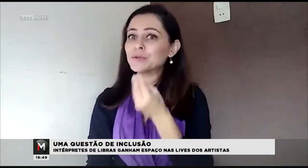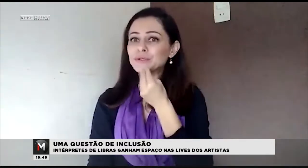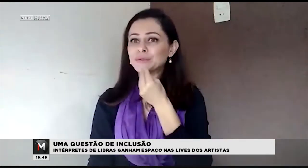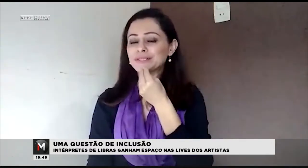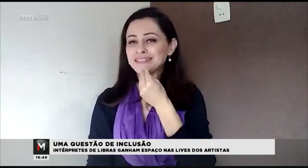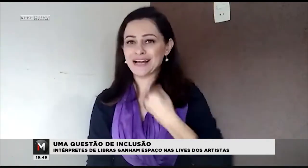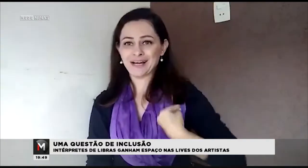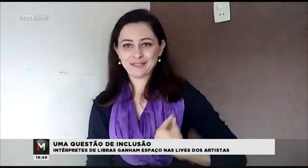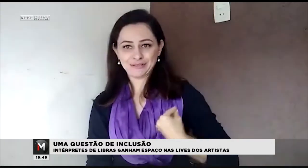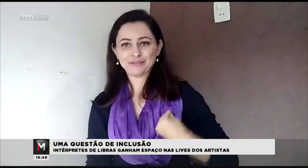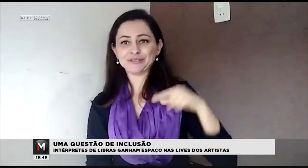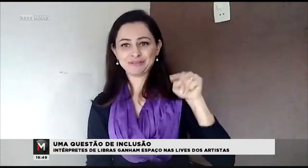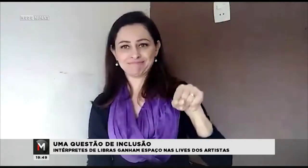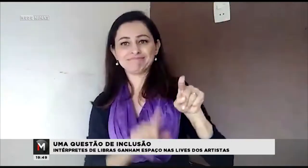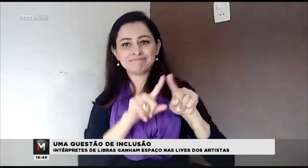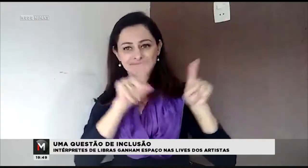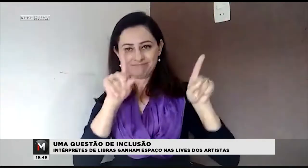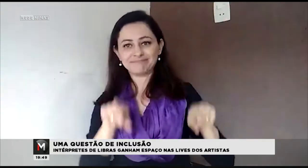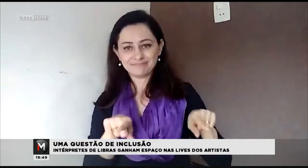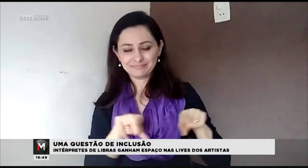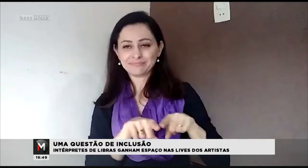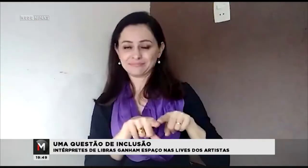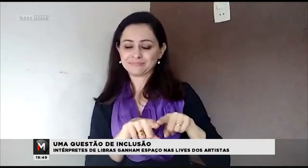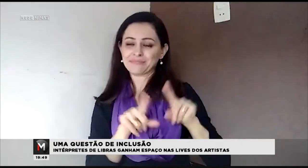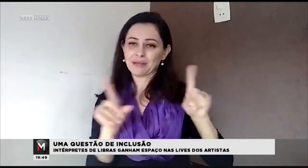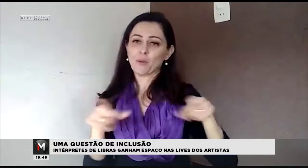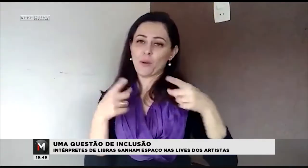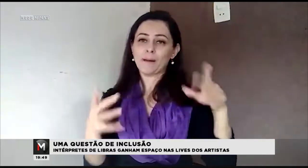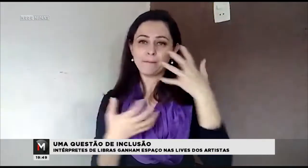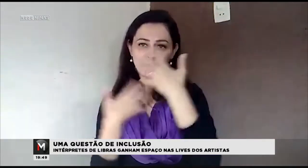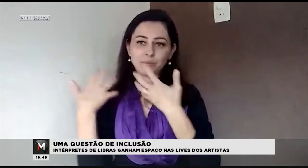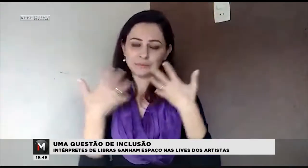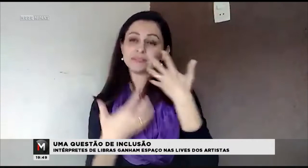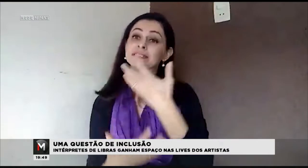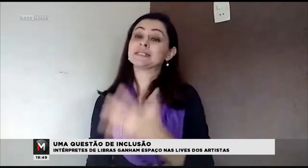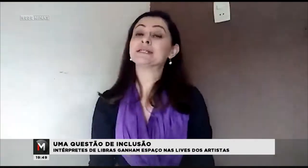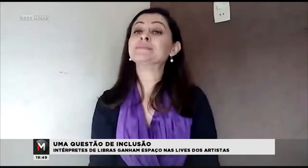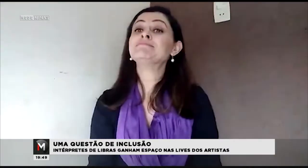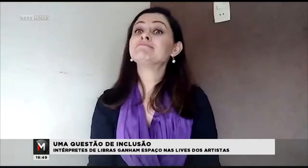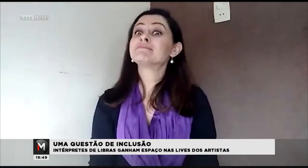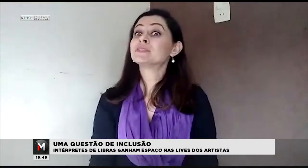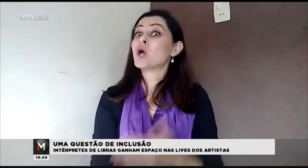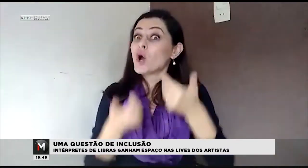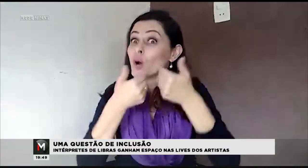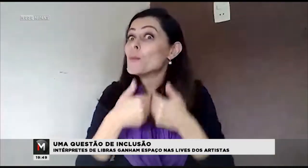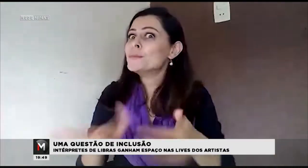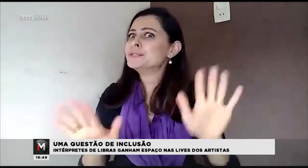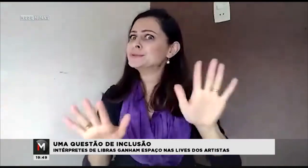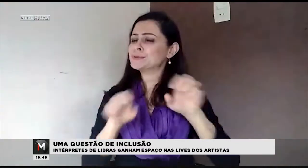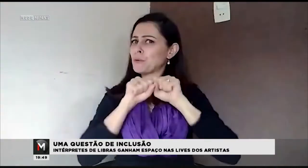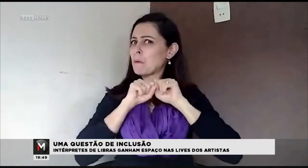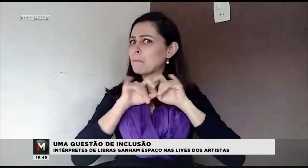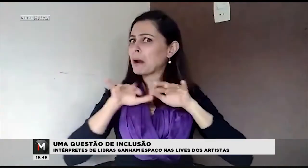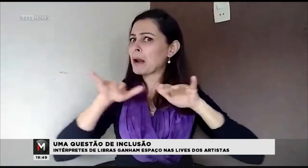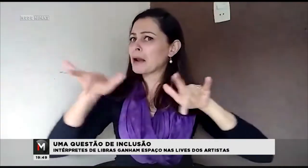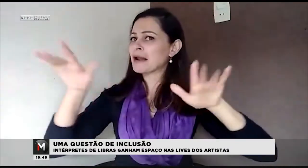oportunidade de assistir essas músicas e percebê-las com a janela de Libras.